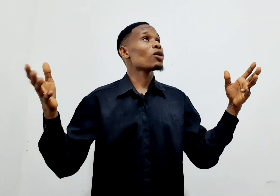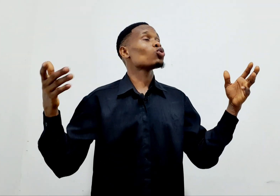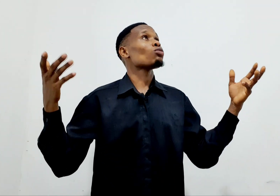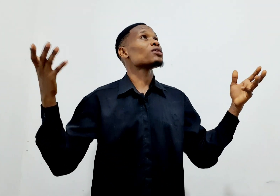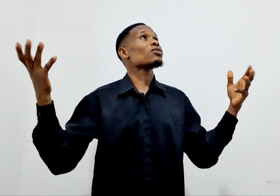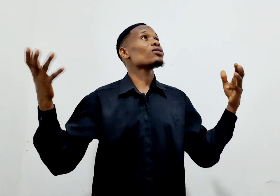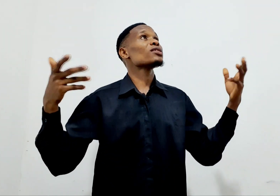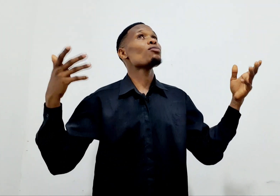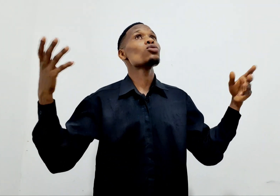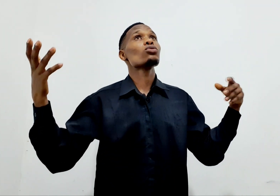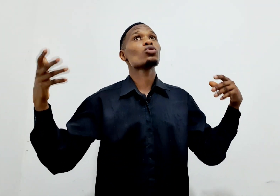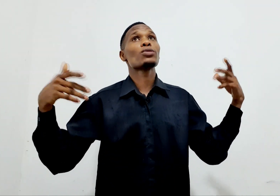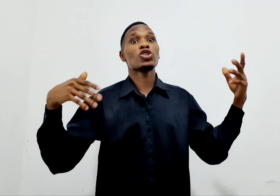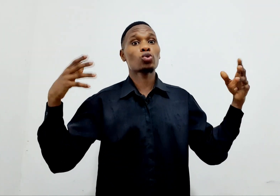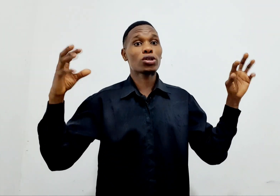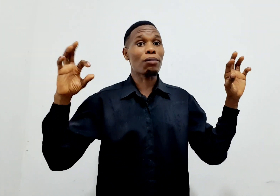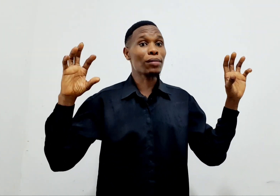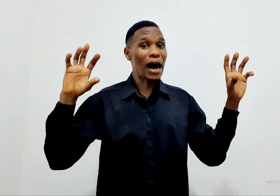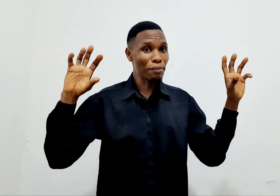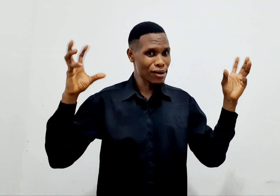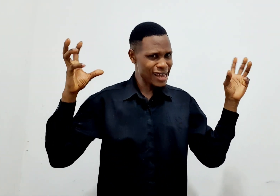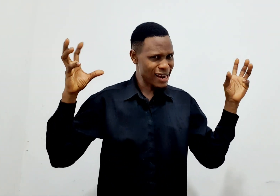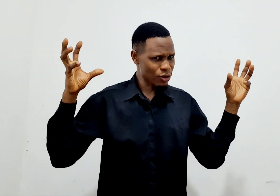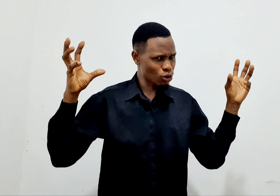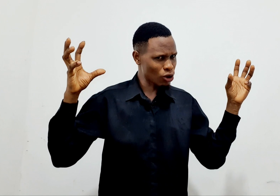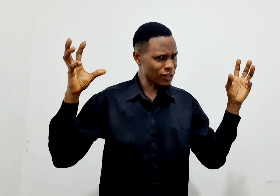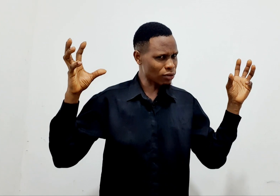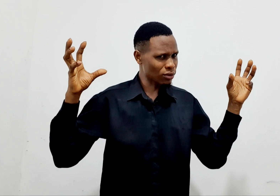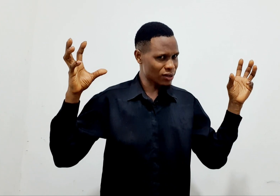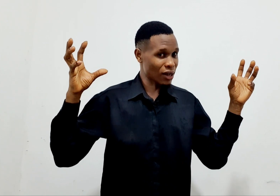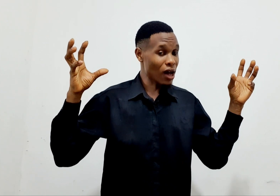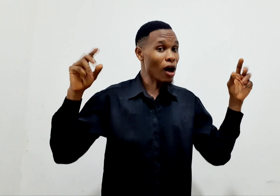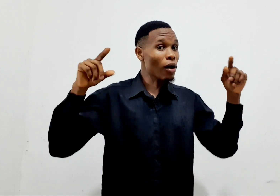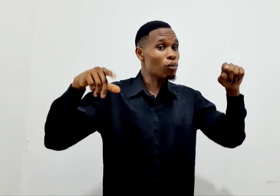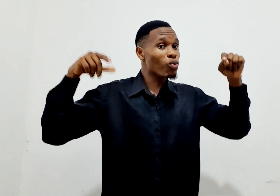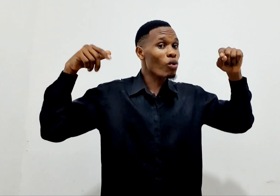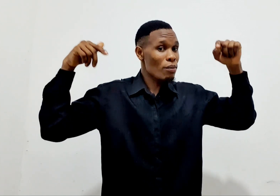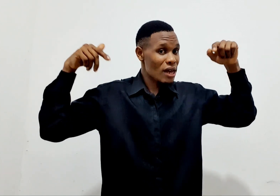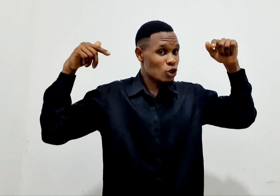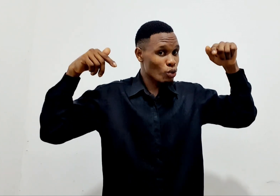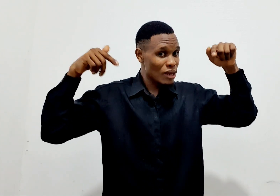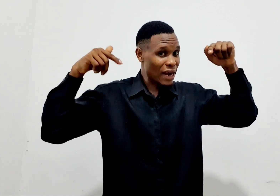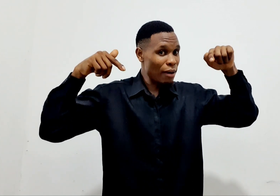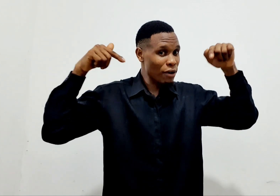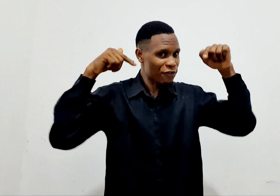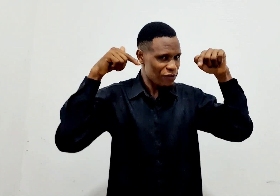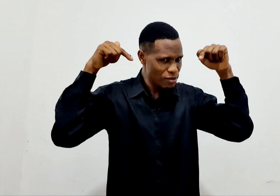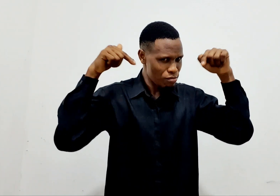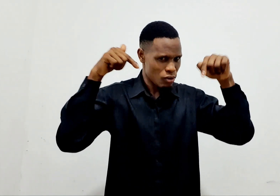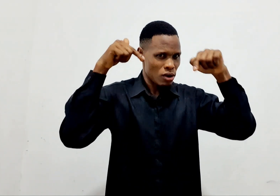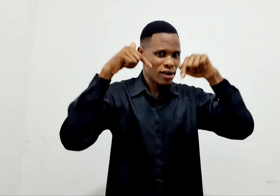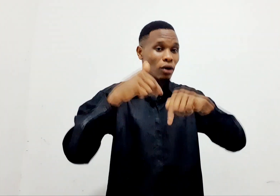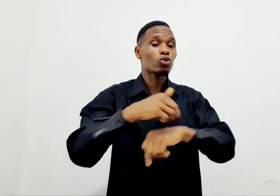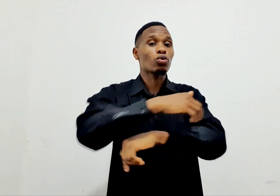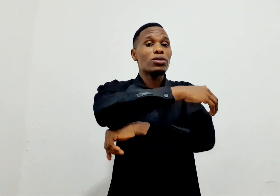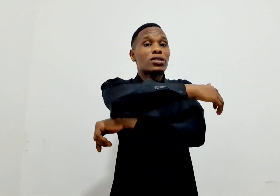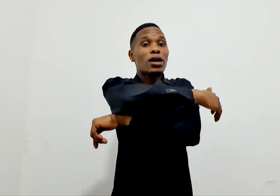ya kutomitanguliza mungu. Tumejikuta mambo ya ale tunawiatanguliza. Mungu wa meatumia kama fimbo ya kutumiza.